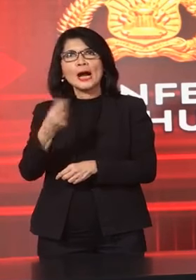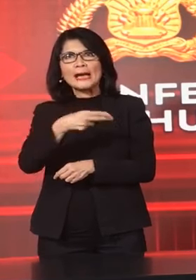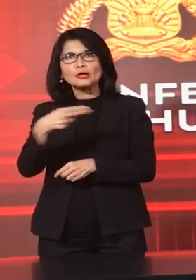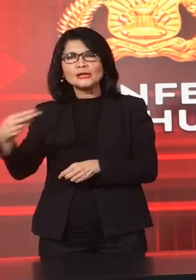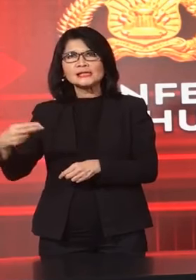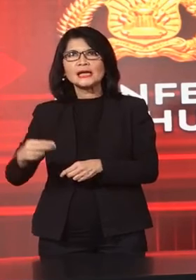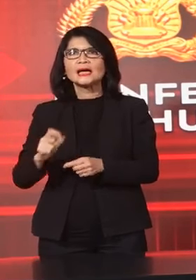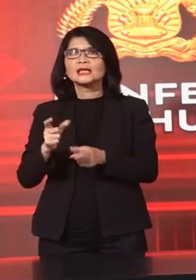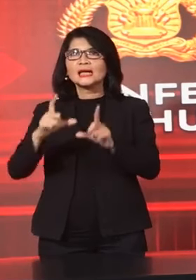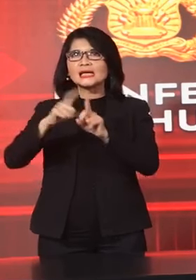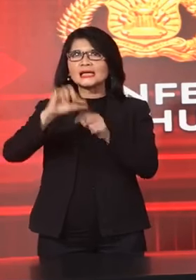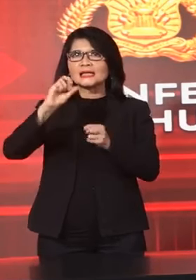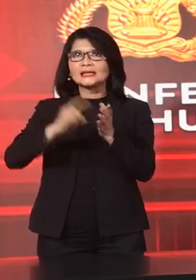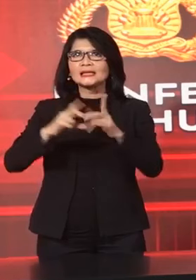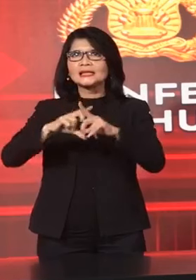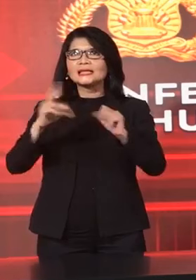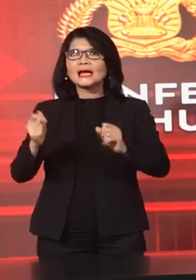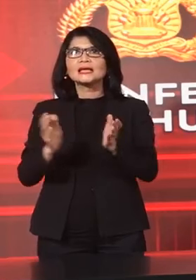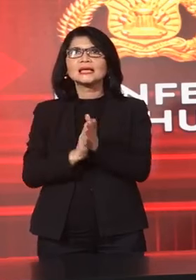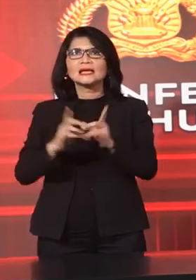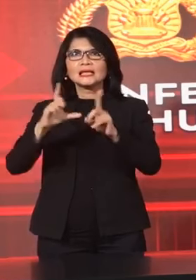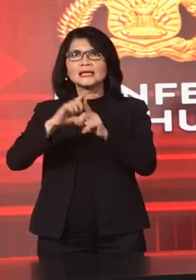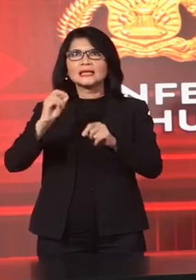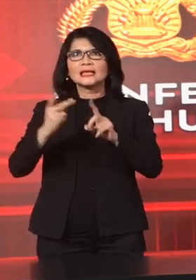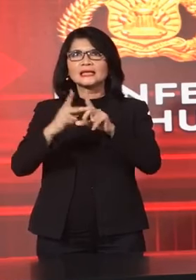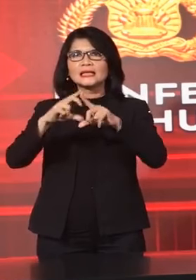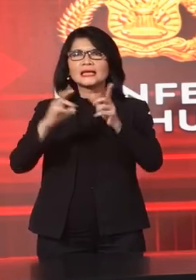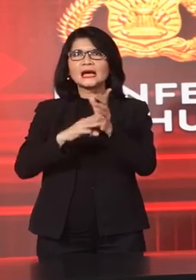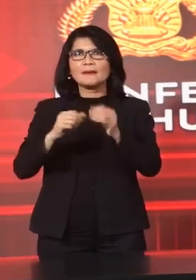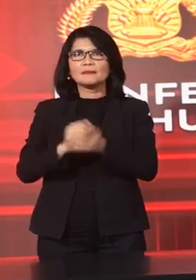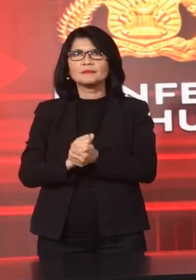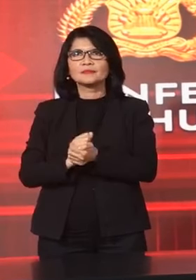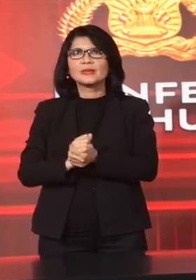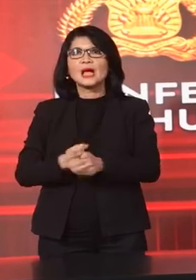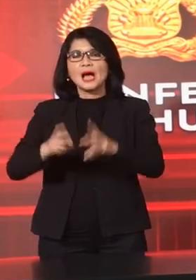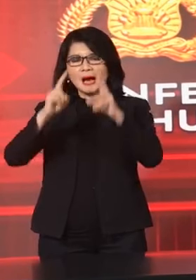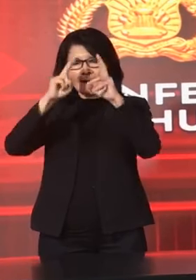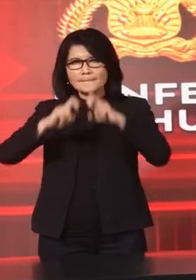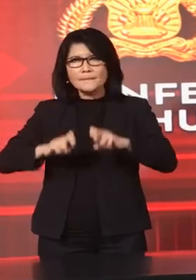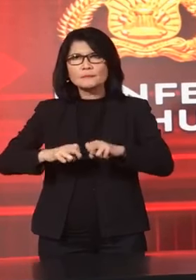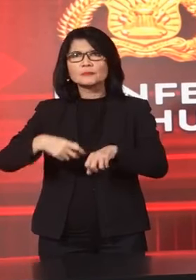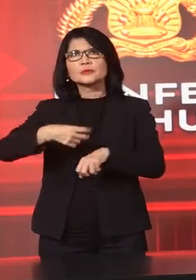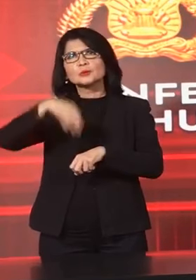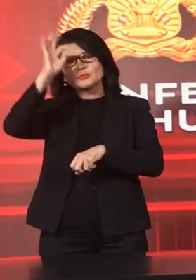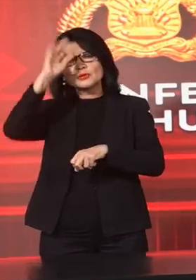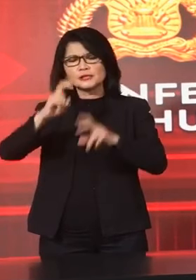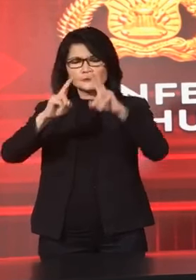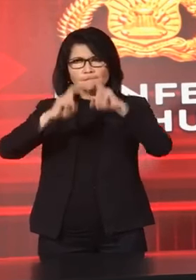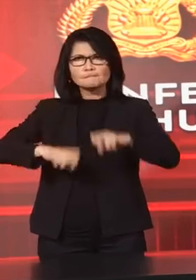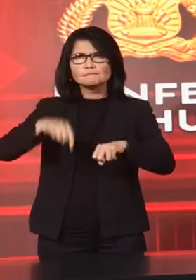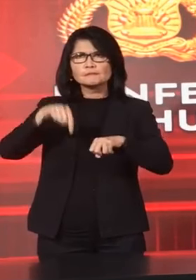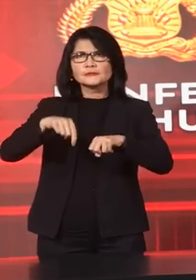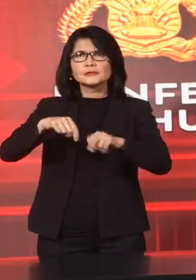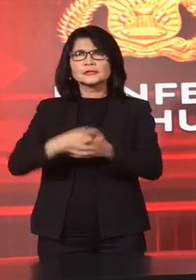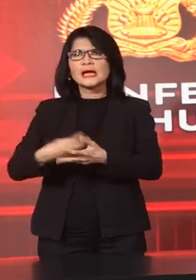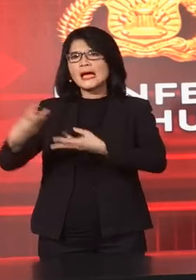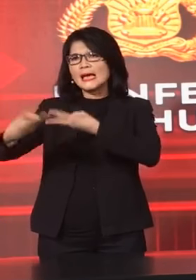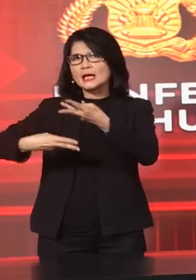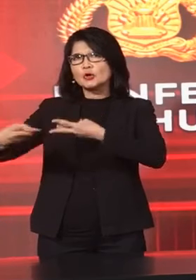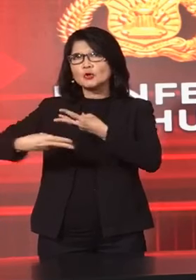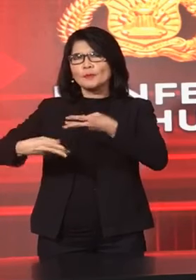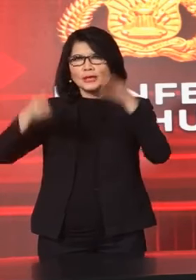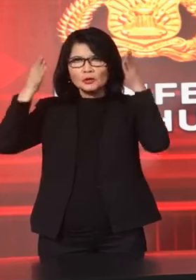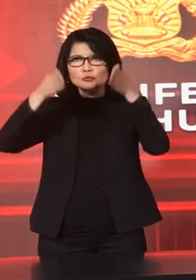Dinar Dan Dirham Oleh Penyidik Direkturat Tindak Pidana Ekonomi Dan